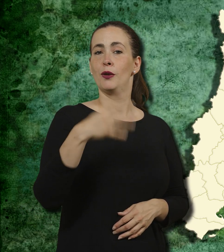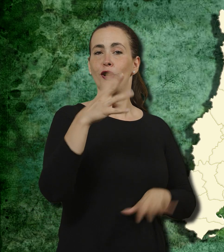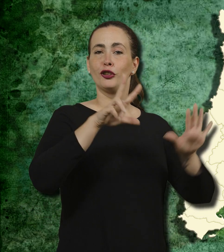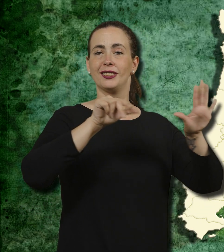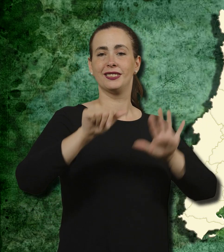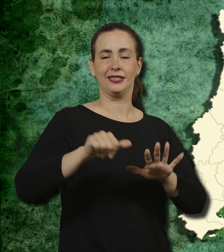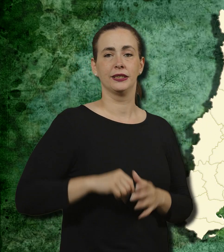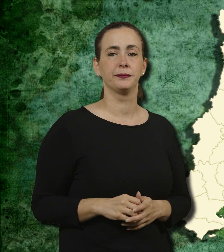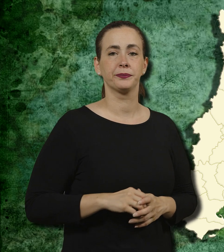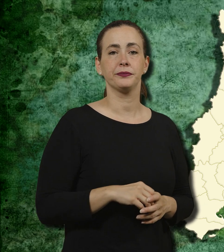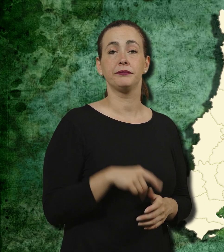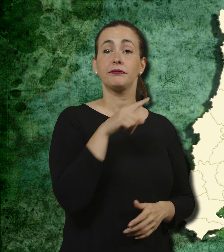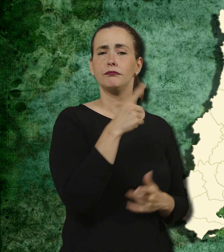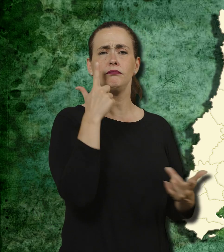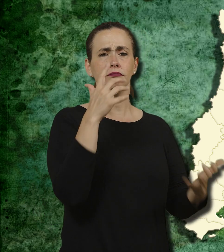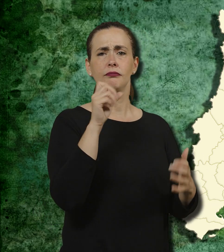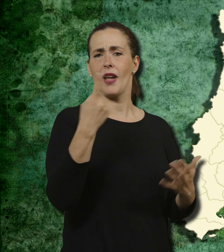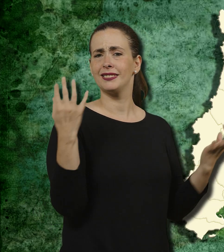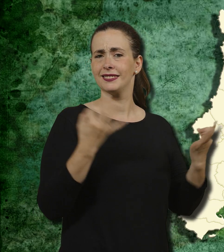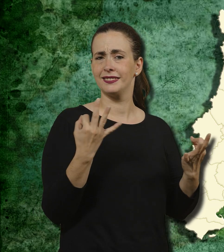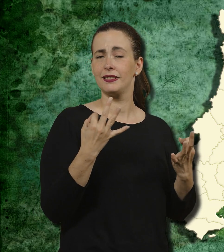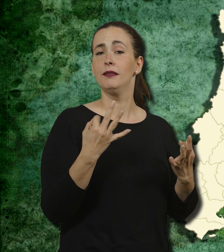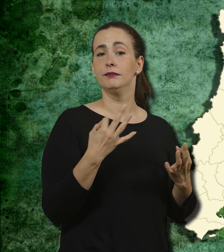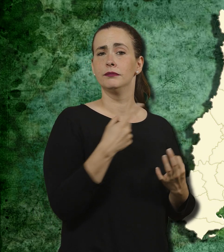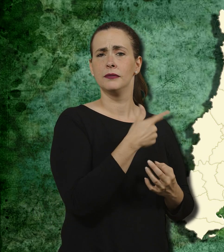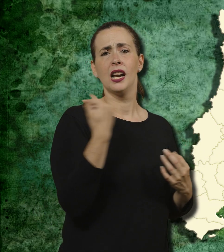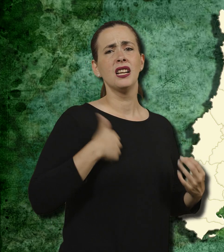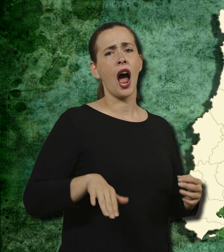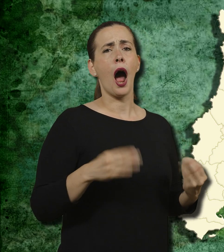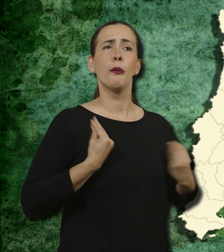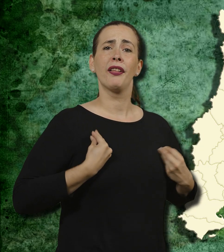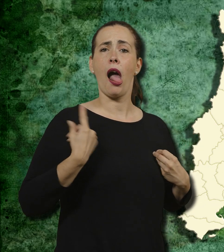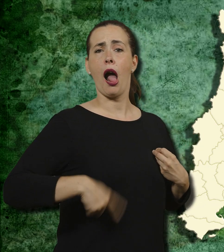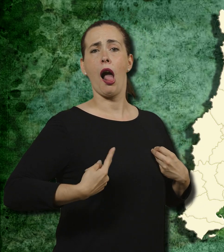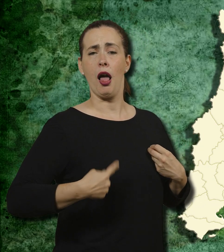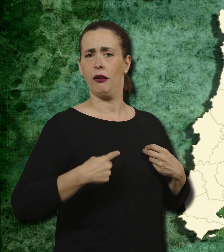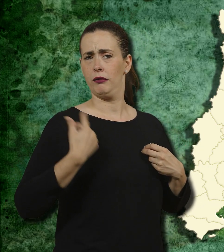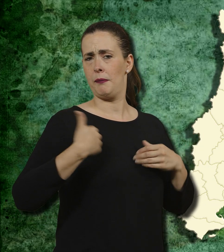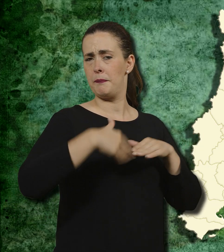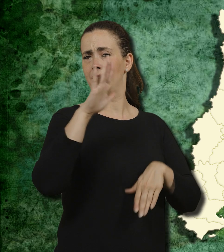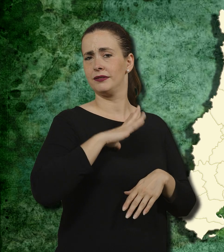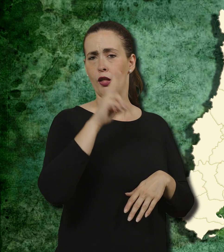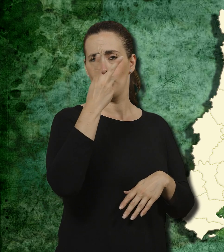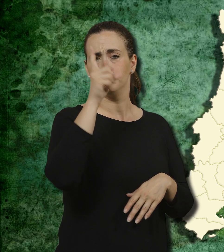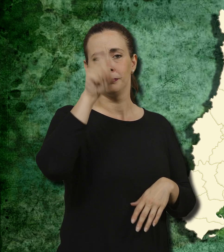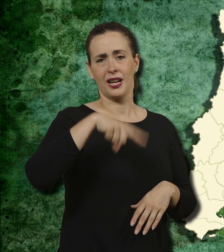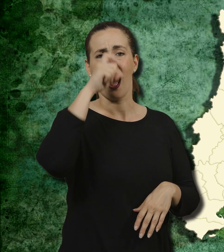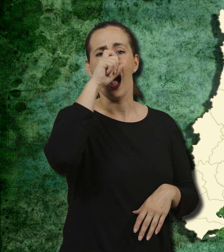habitants. Destacat, més de 2.000 anys de vida han convertit Pallejar en un